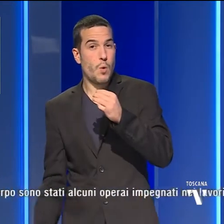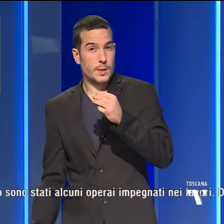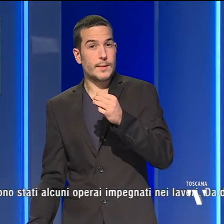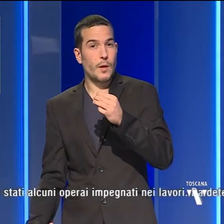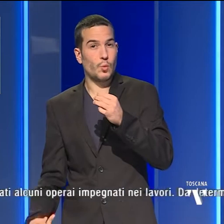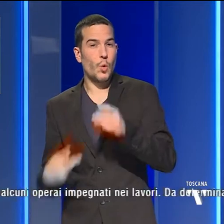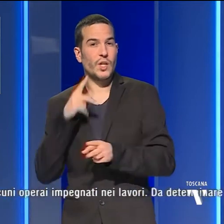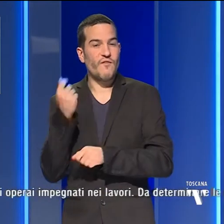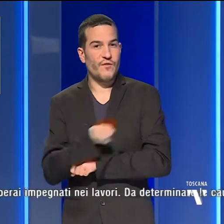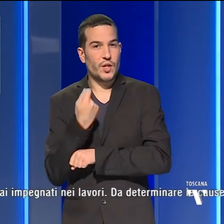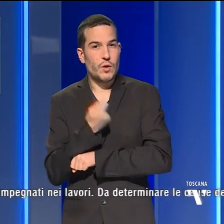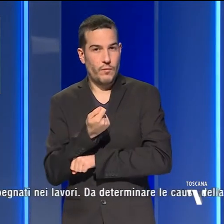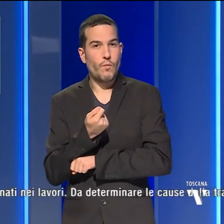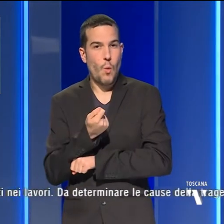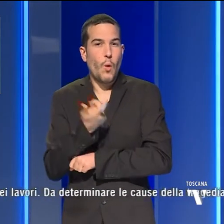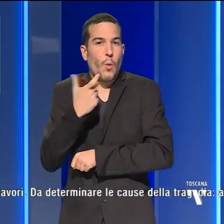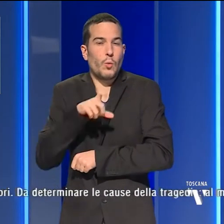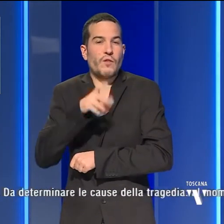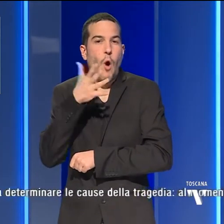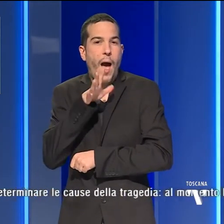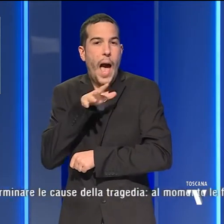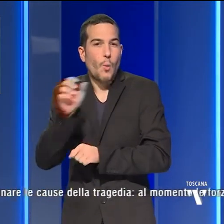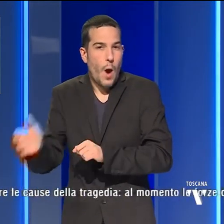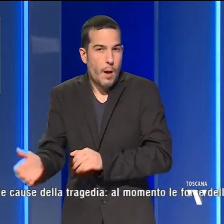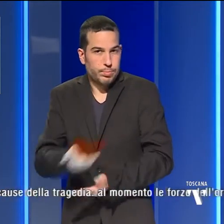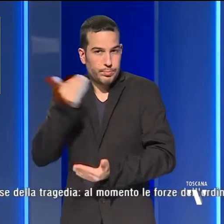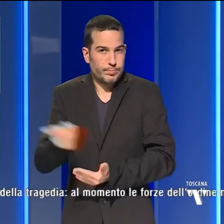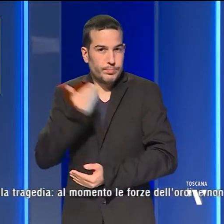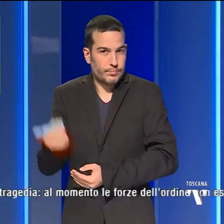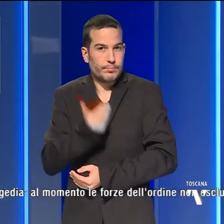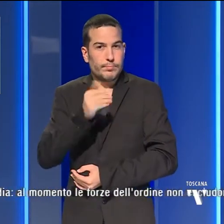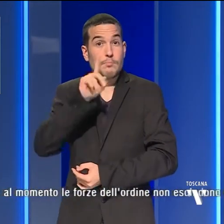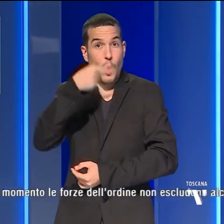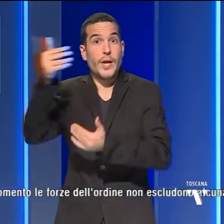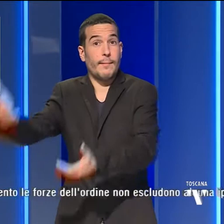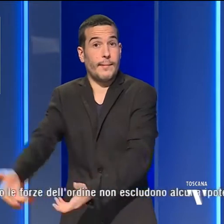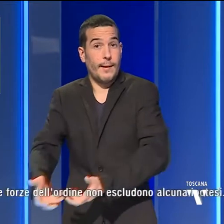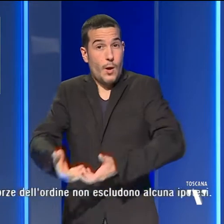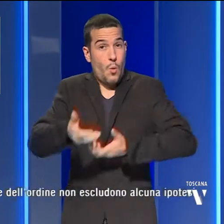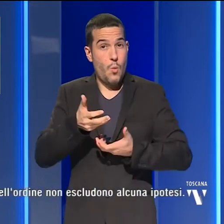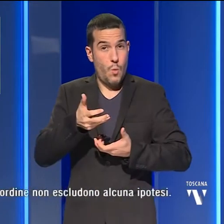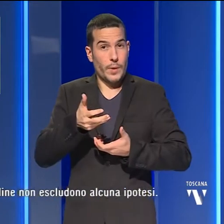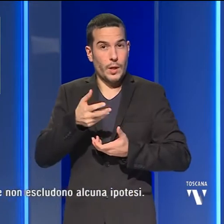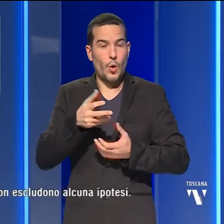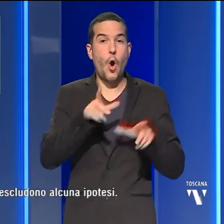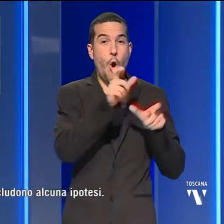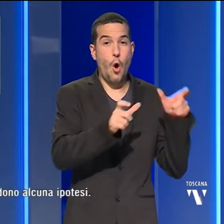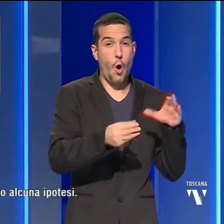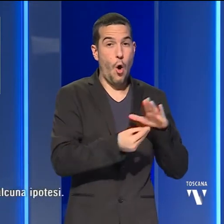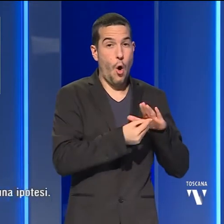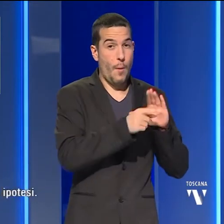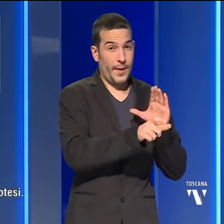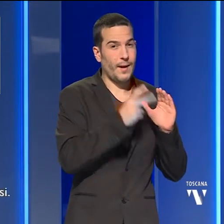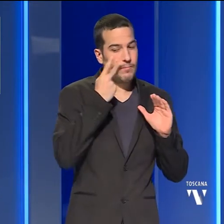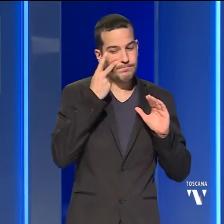svuotare l'acqua dal pozzo e il recupero. A notare il corpo, sono stati alcuni operai impegnati